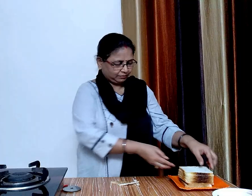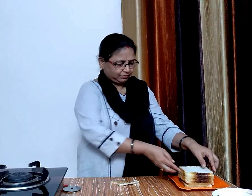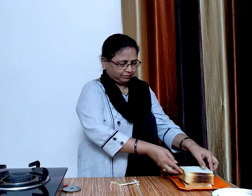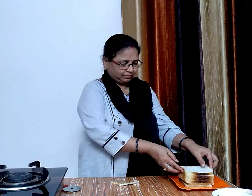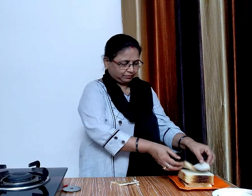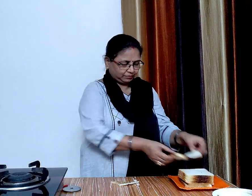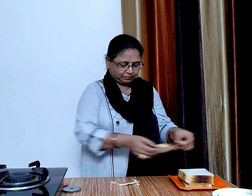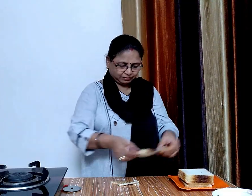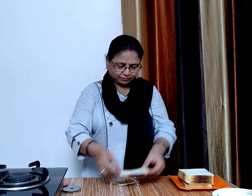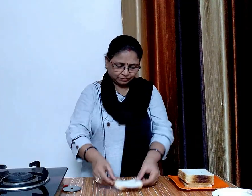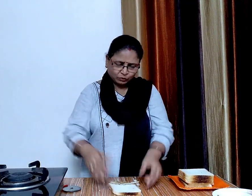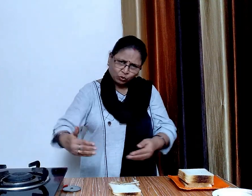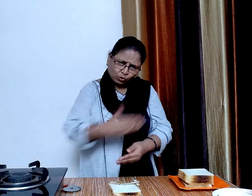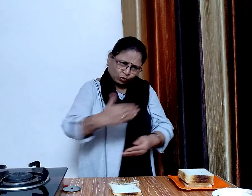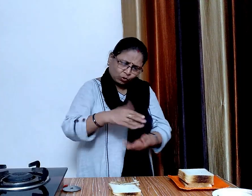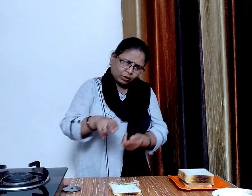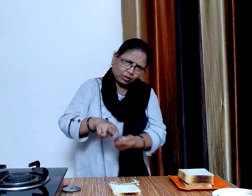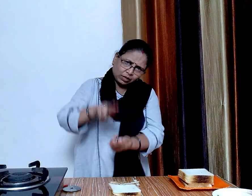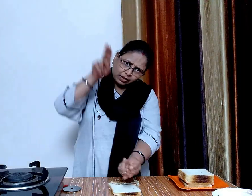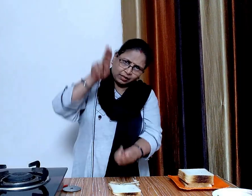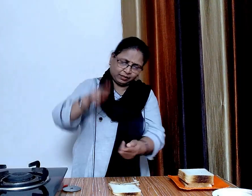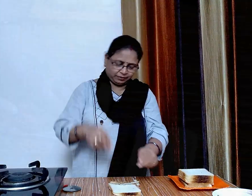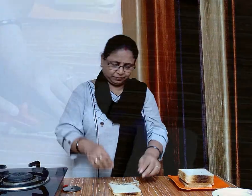इसी तरह के से बाकी प्रेट्स के साइट्स को भी काट लेंगे